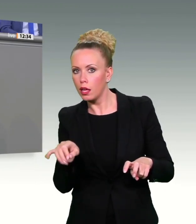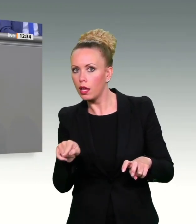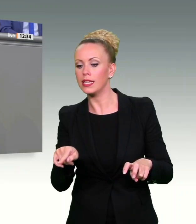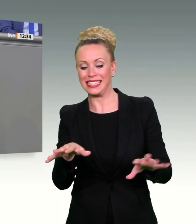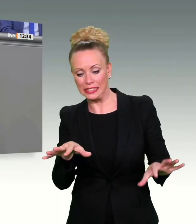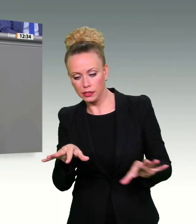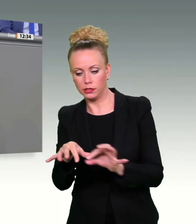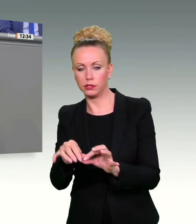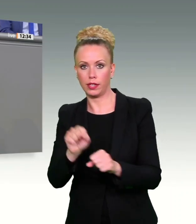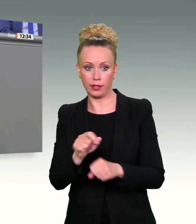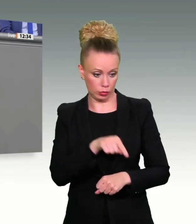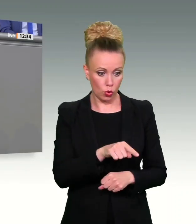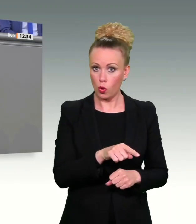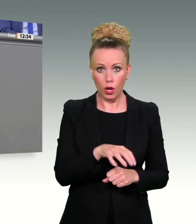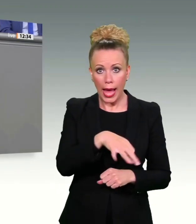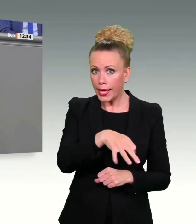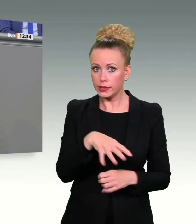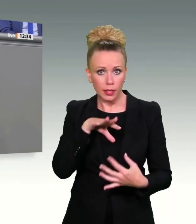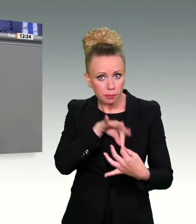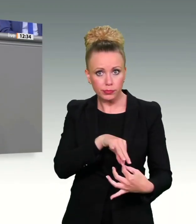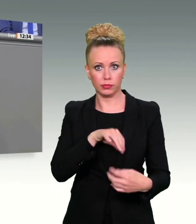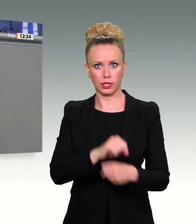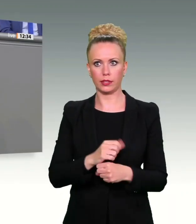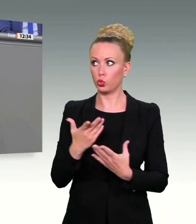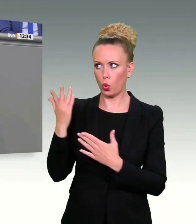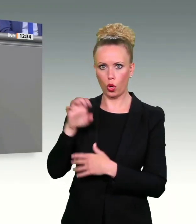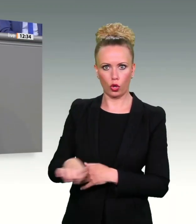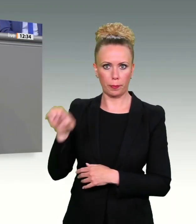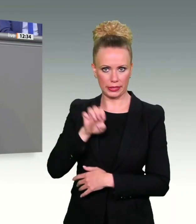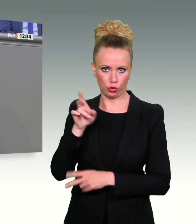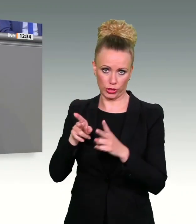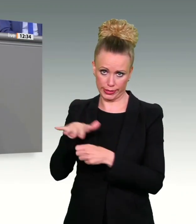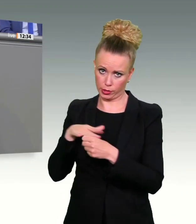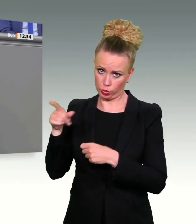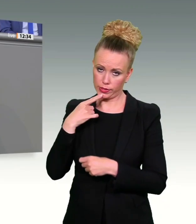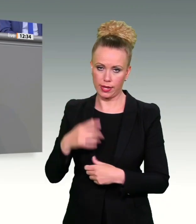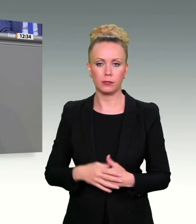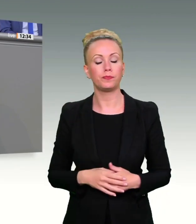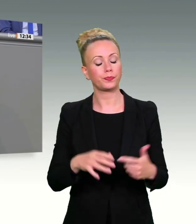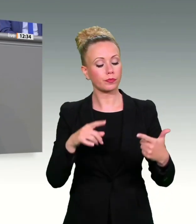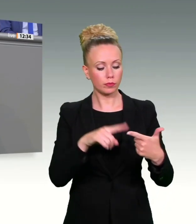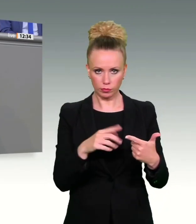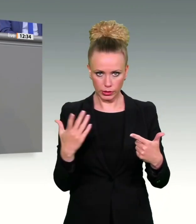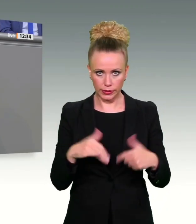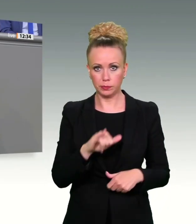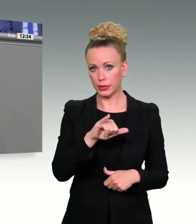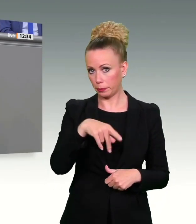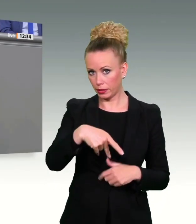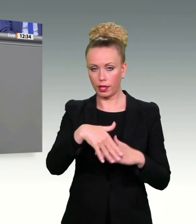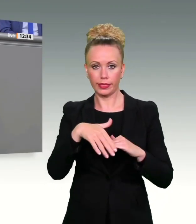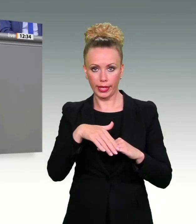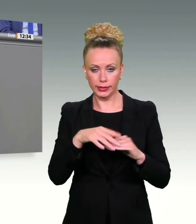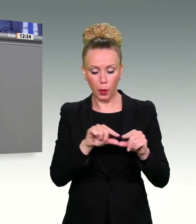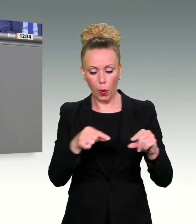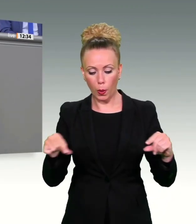Tat begangen wurde. Das sagt und schreibt der Europäische Gerichtshof. Zweitens. Immer wieder kann die IP-Adresse einem